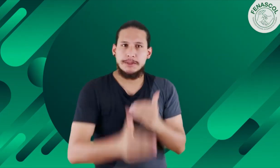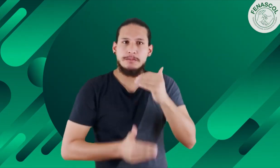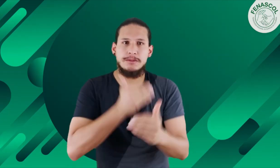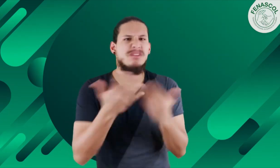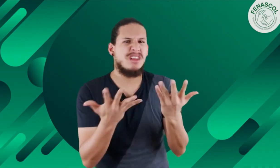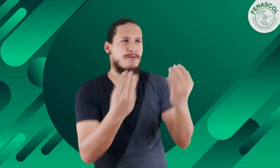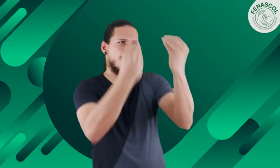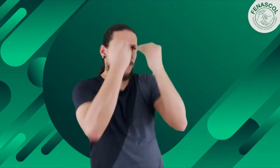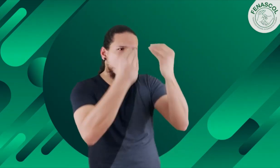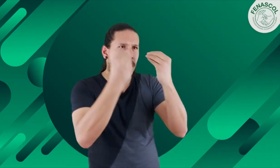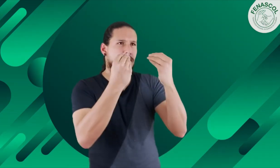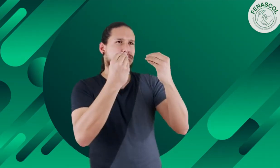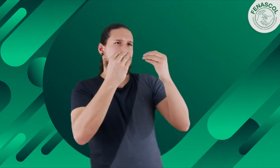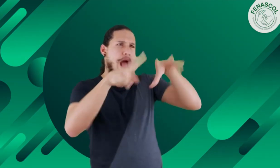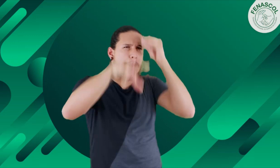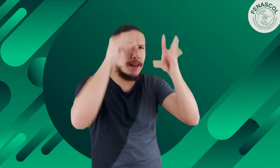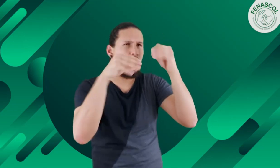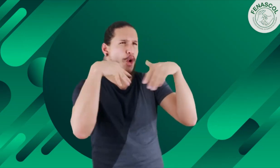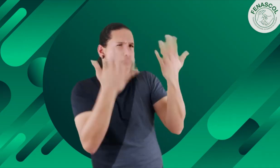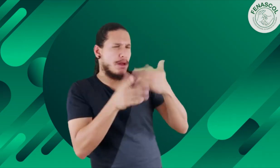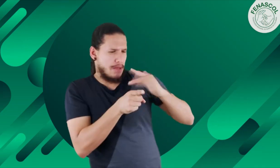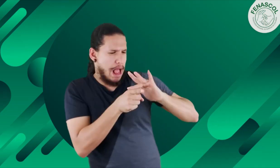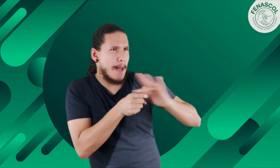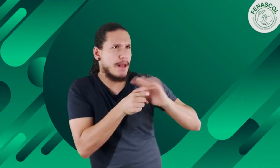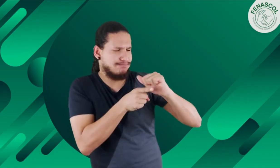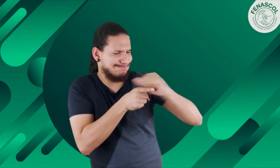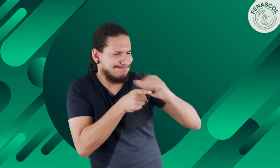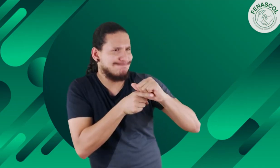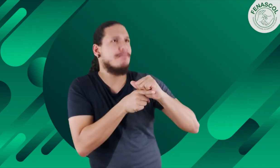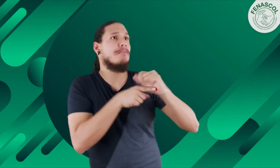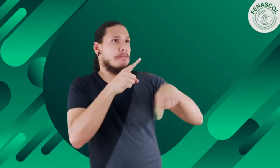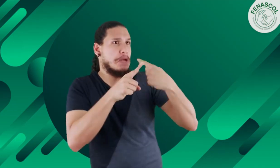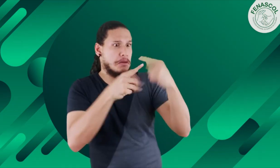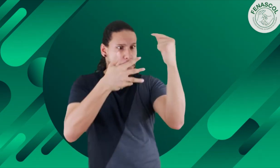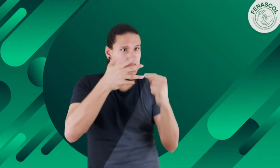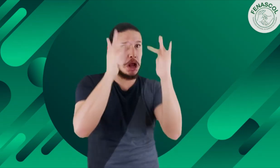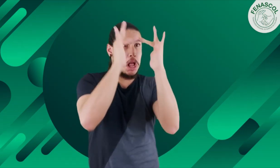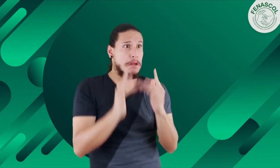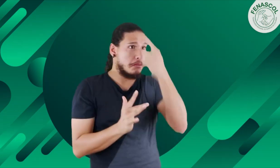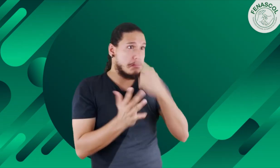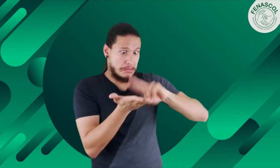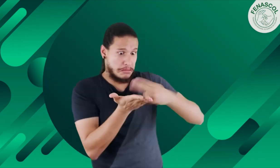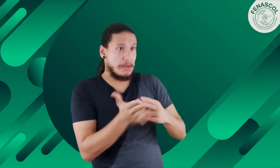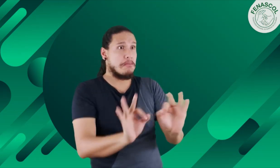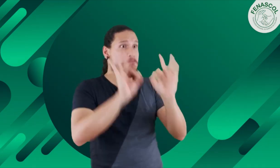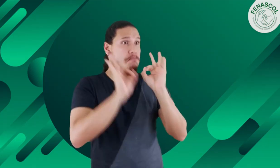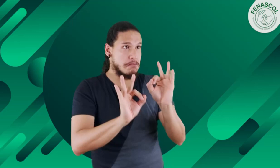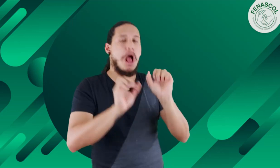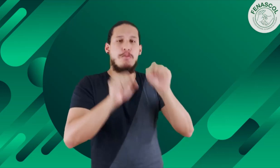proceso. Es necesaria la formación, poder desarrollar habilidades, también desarrollar prácticas profesionales, para luego